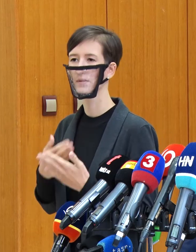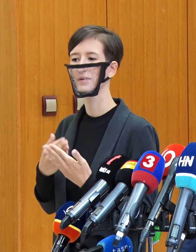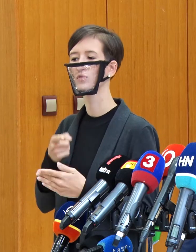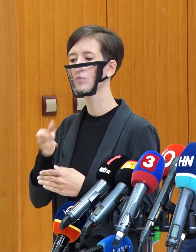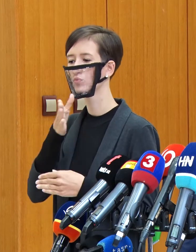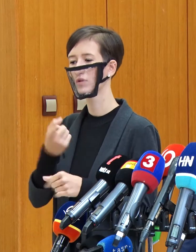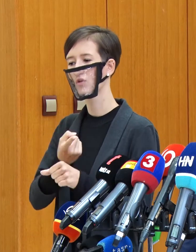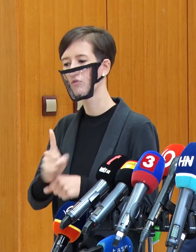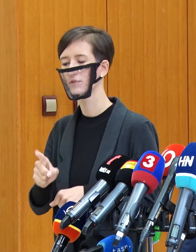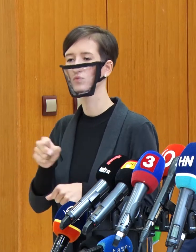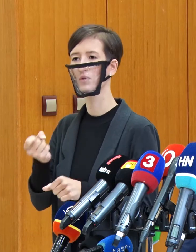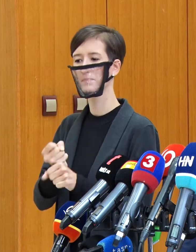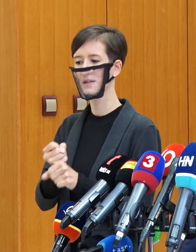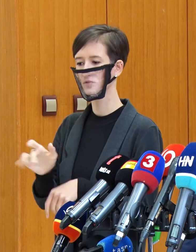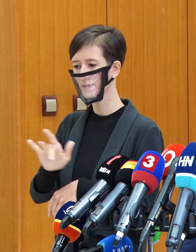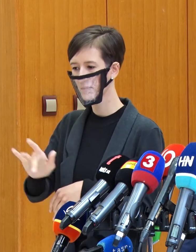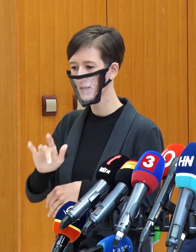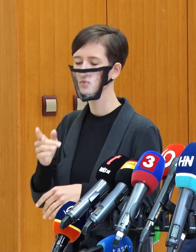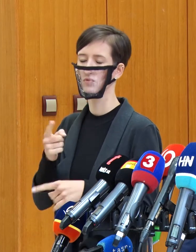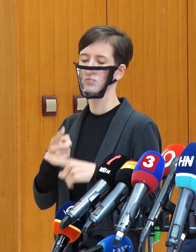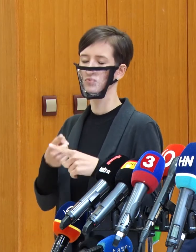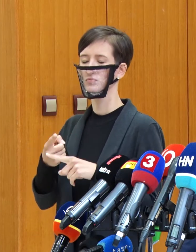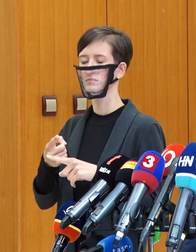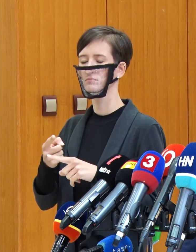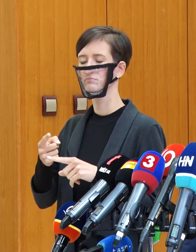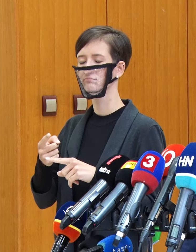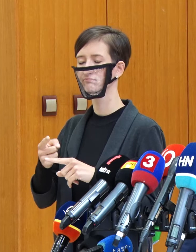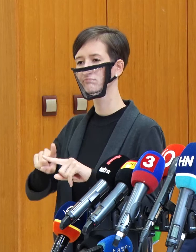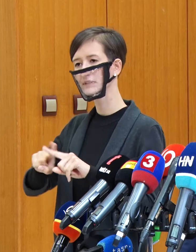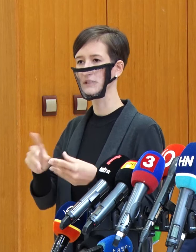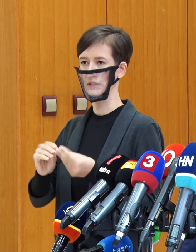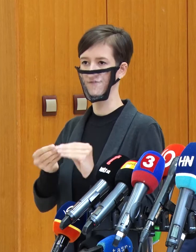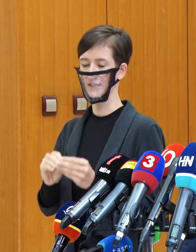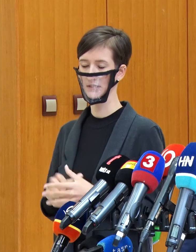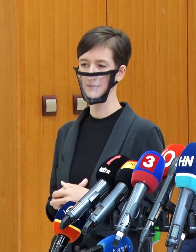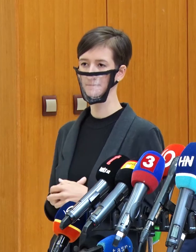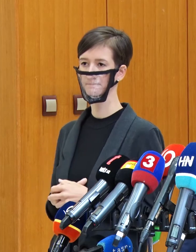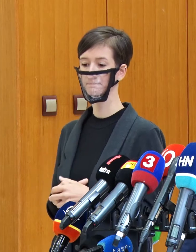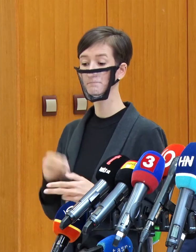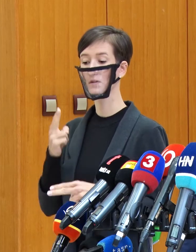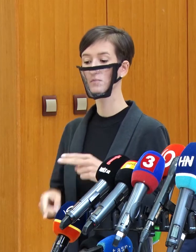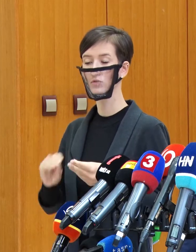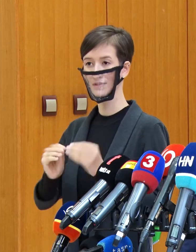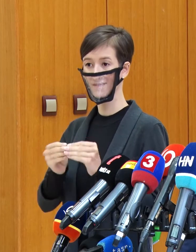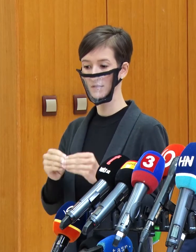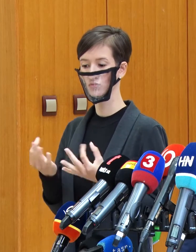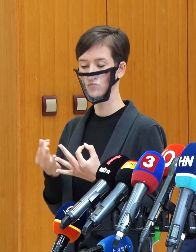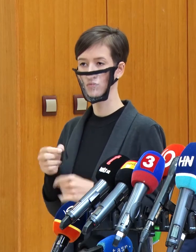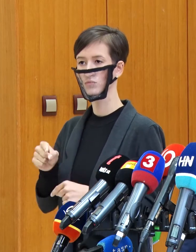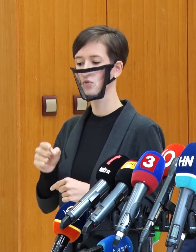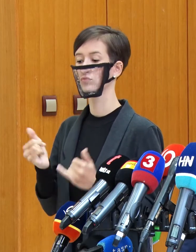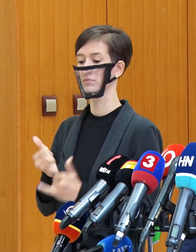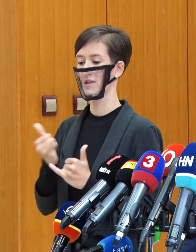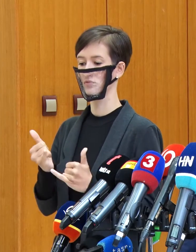na všetkých občanov v rátane slovenských. Posledná vec, toto sú obrovské šance, ktoré